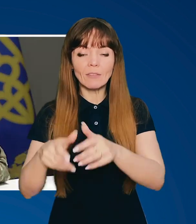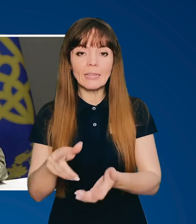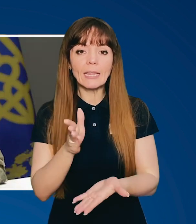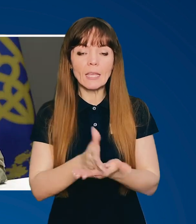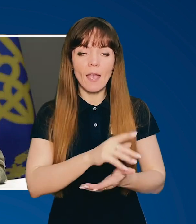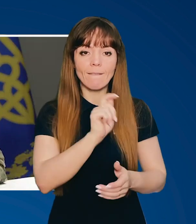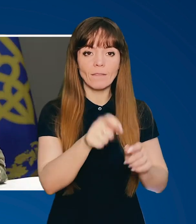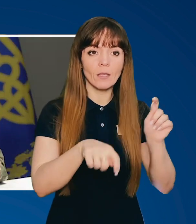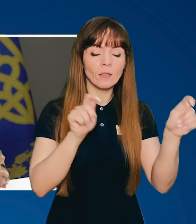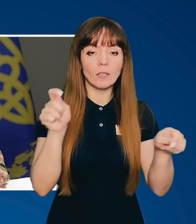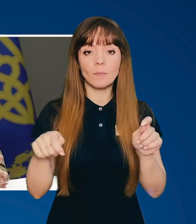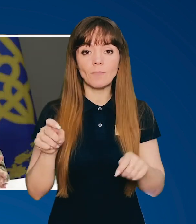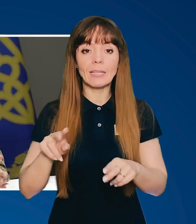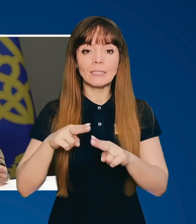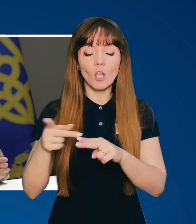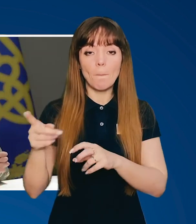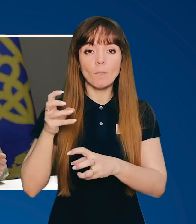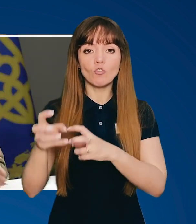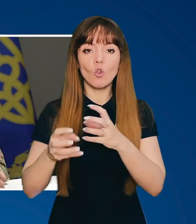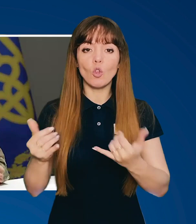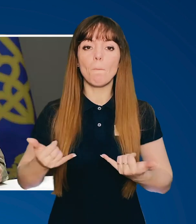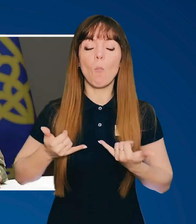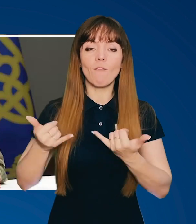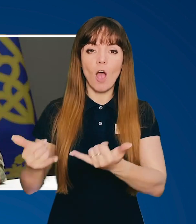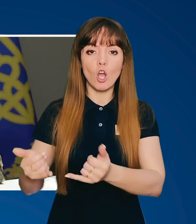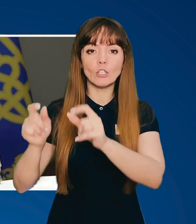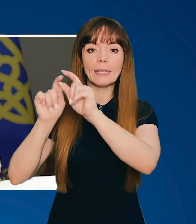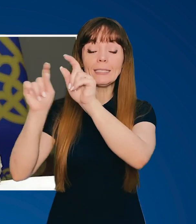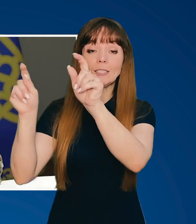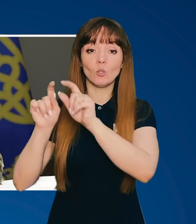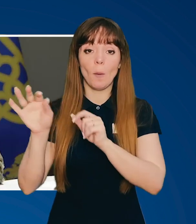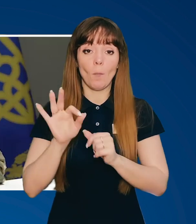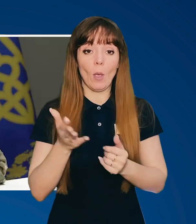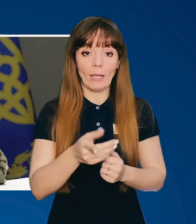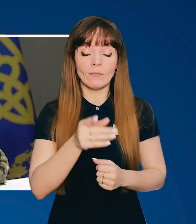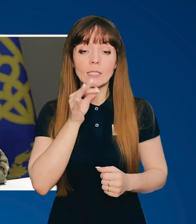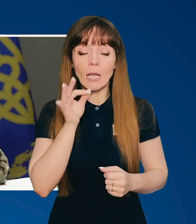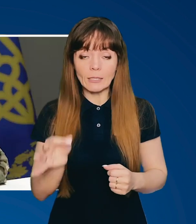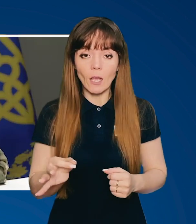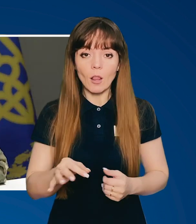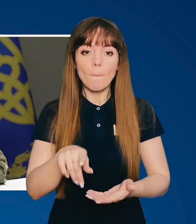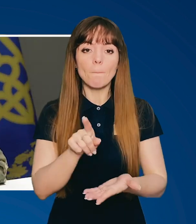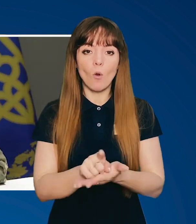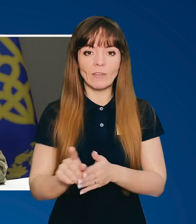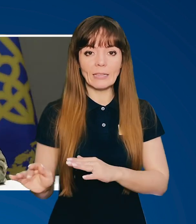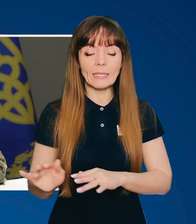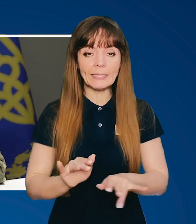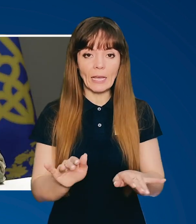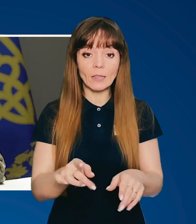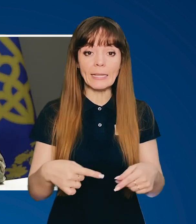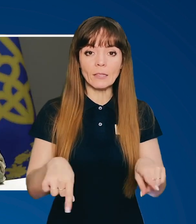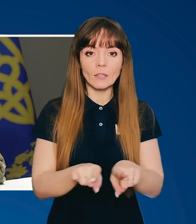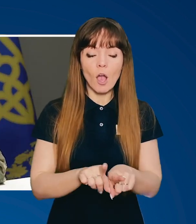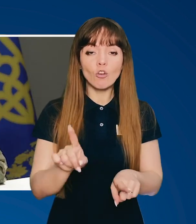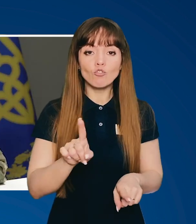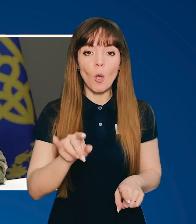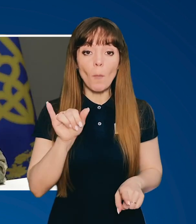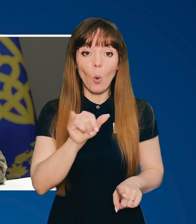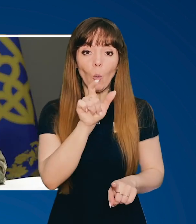світі є війни. Ці міжнародні поважні інституції, про які ви сказали, повинні діяти так, щоб у